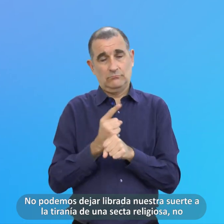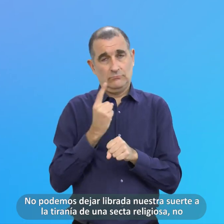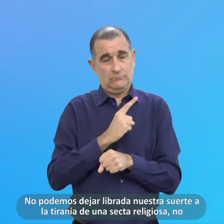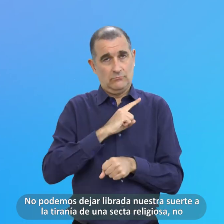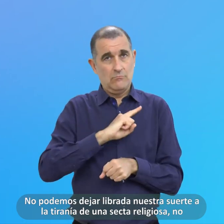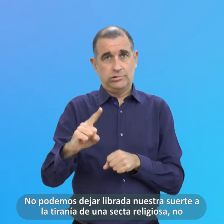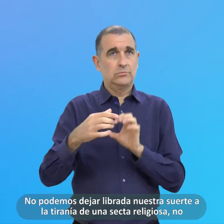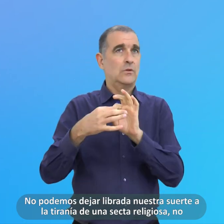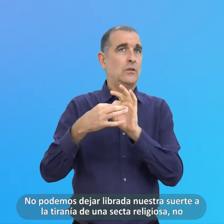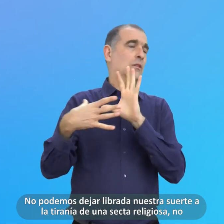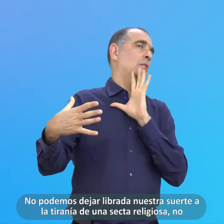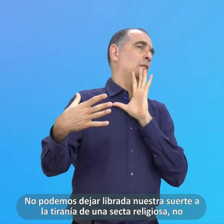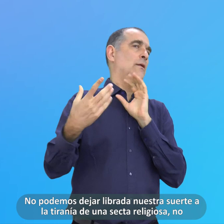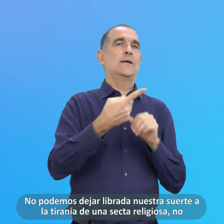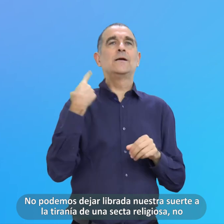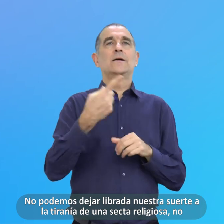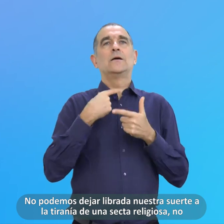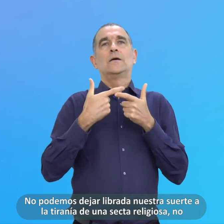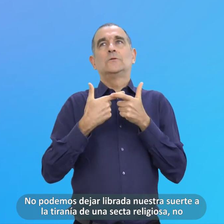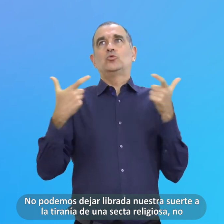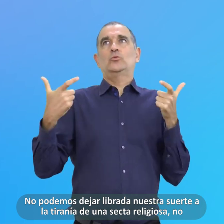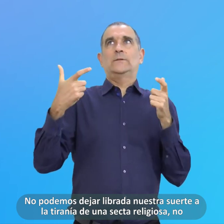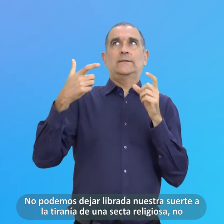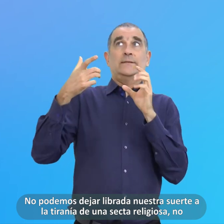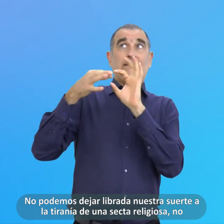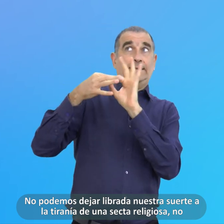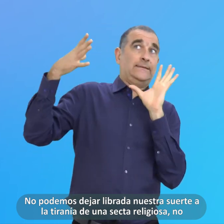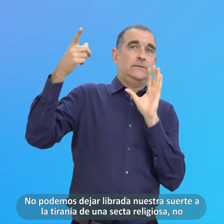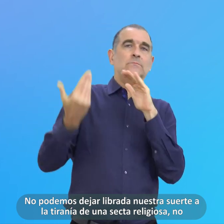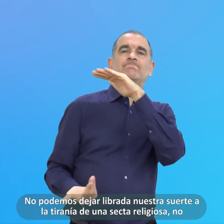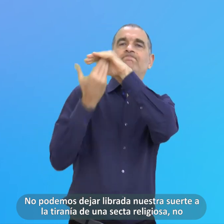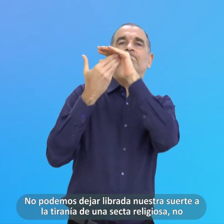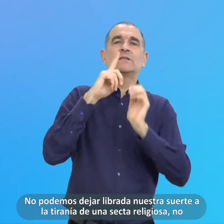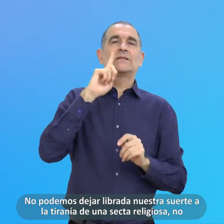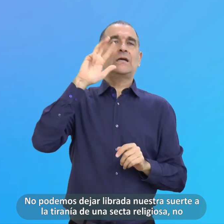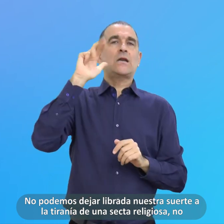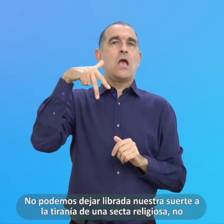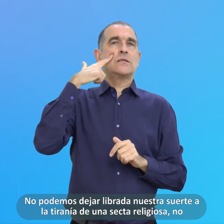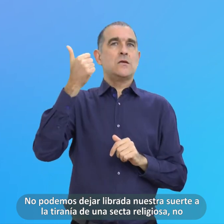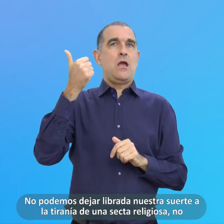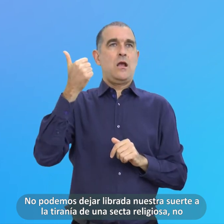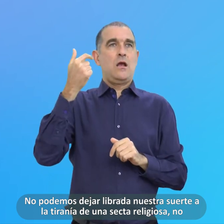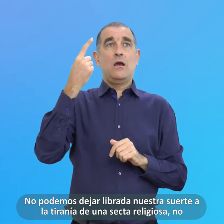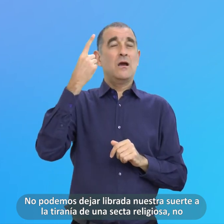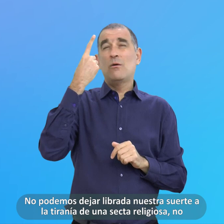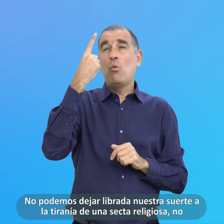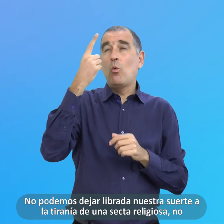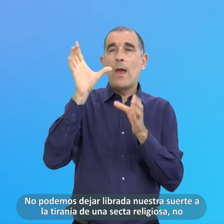No Podemos Dejar Librada Nuestra Suerte A La Tiranía De Una